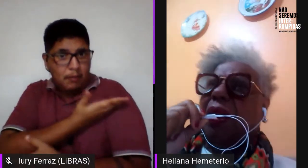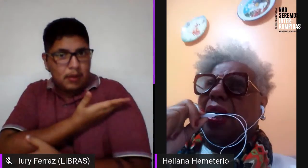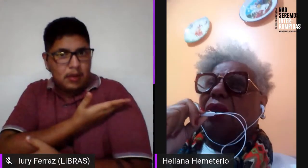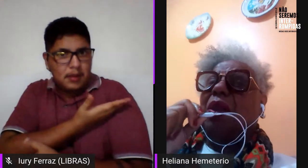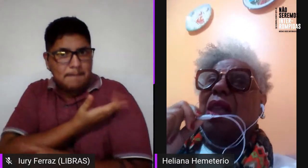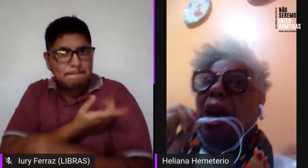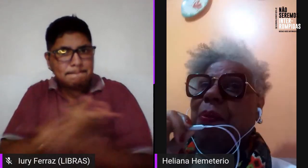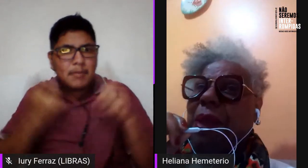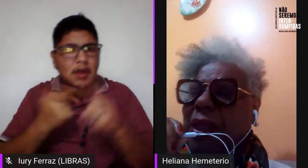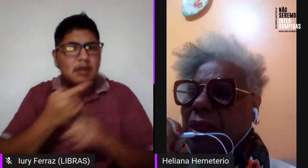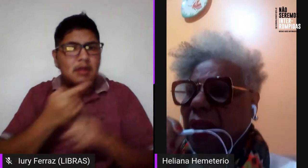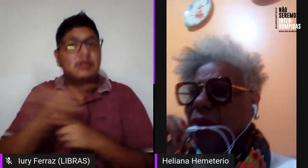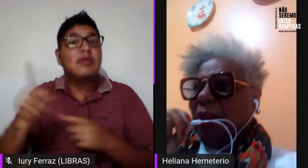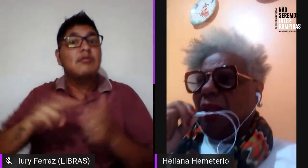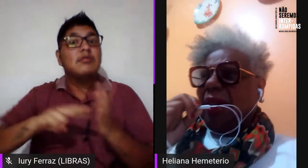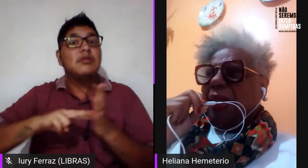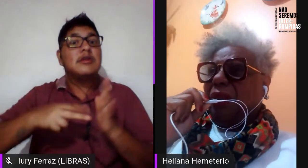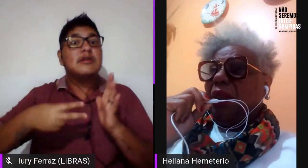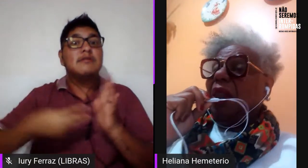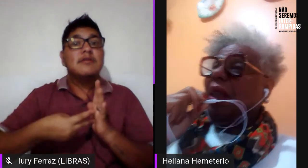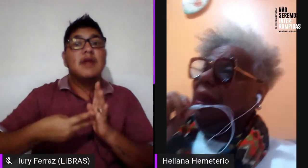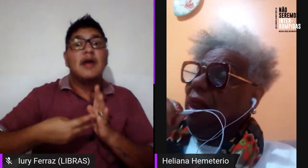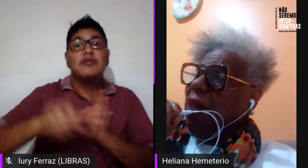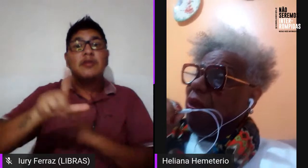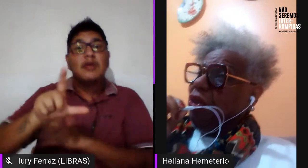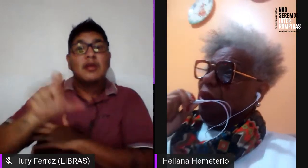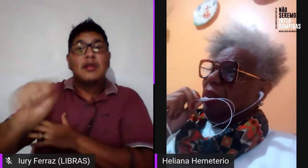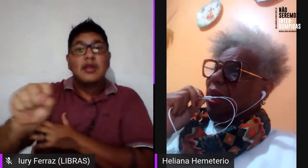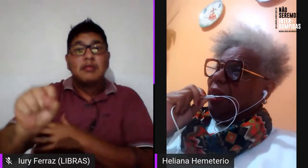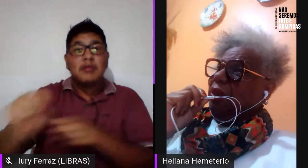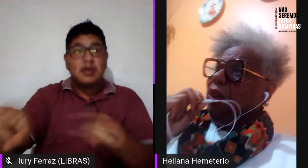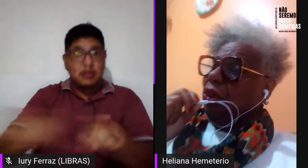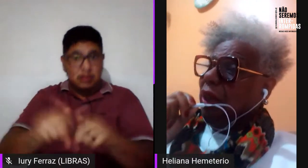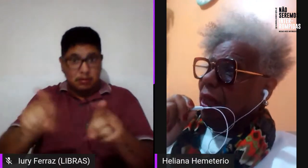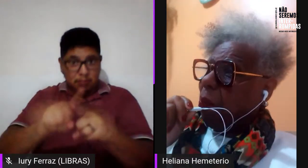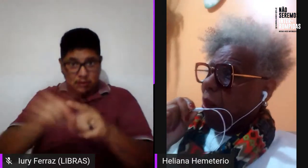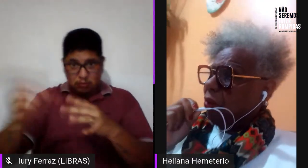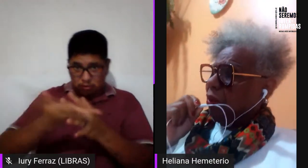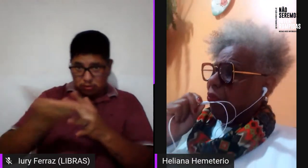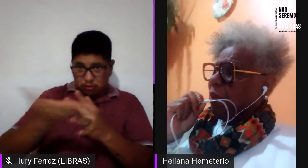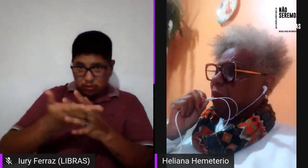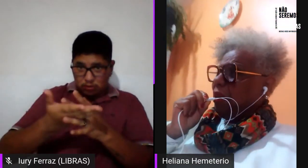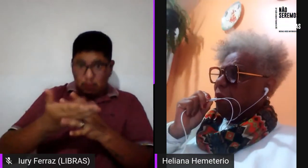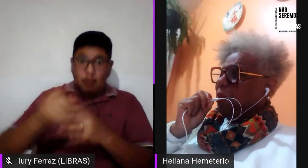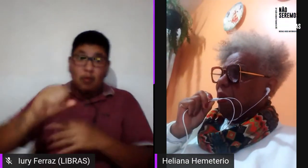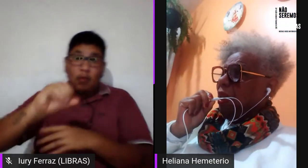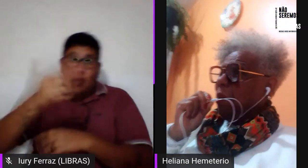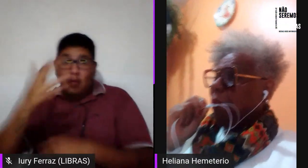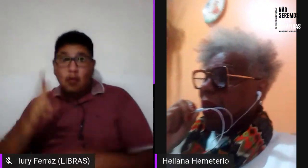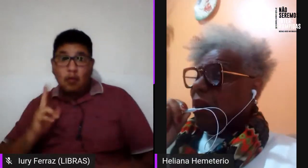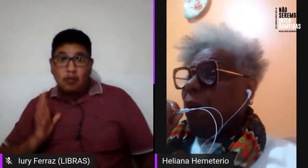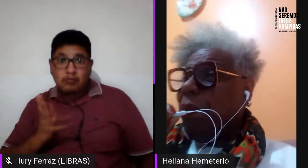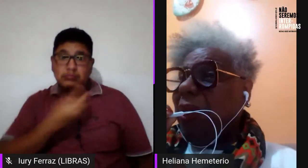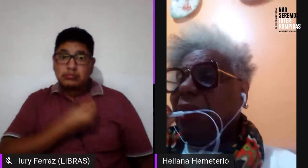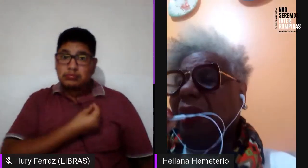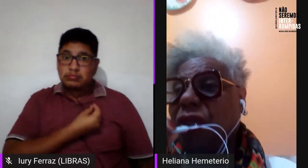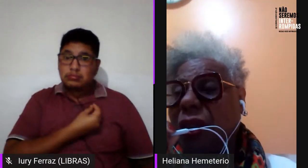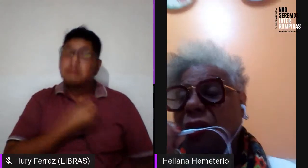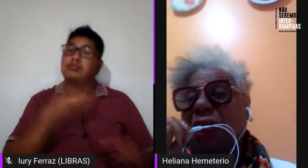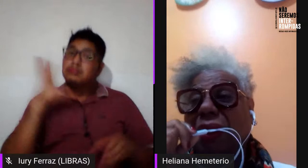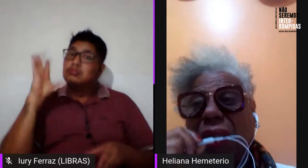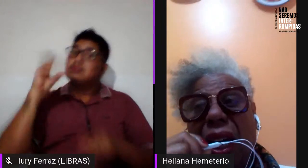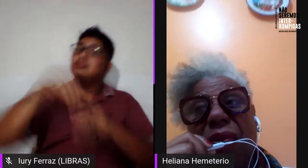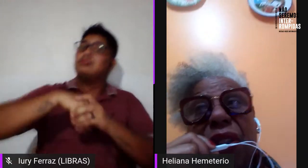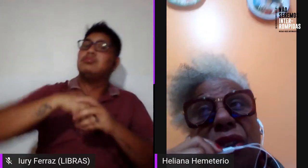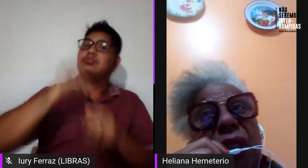lesbianidade, a bissexualidade e a travestilidade está está na pauta do feminismo, principalmente a